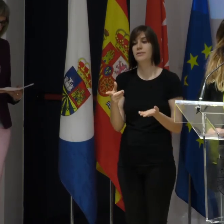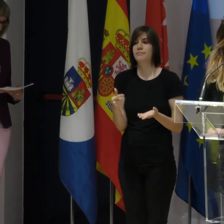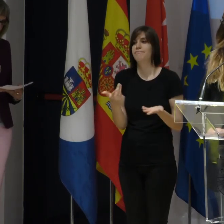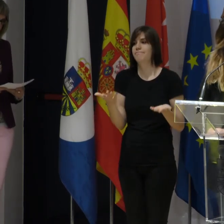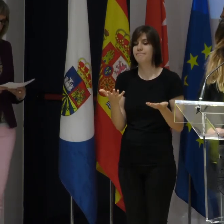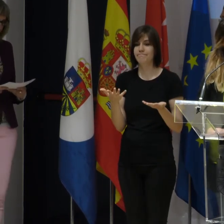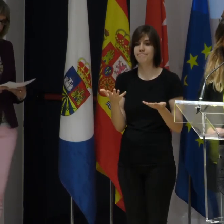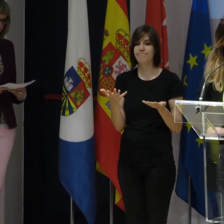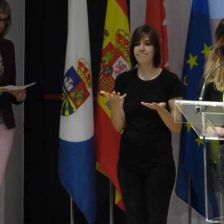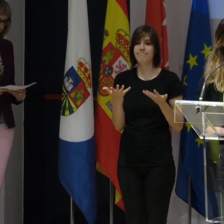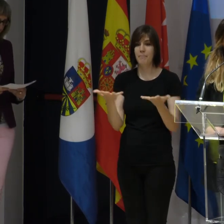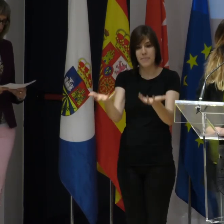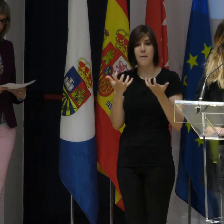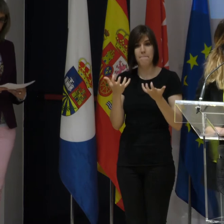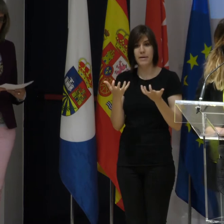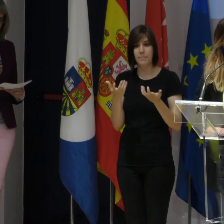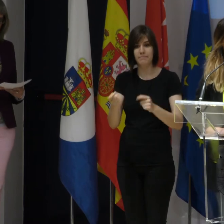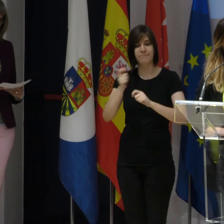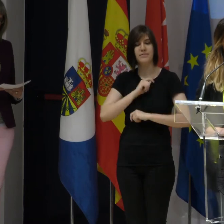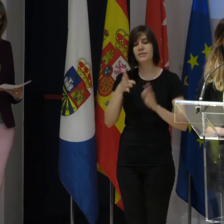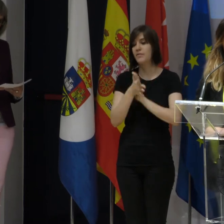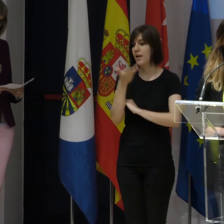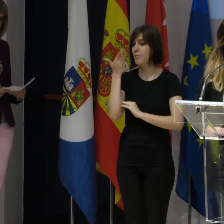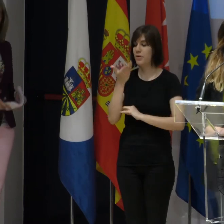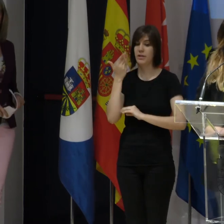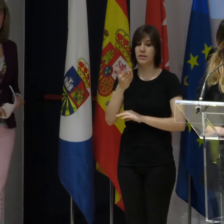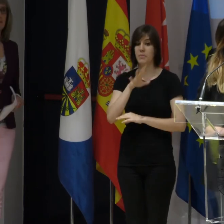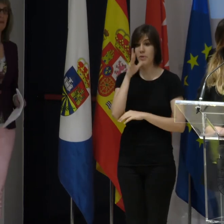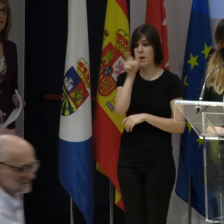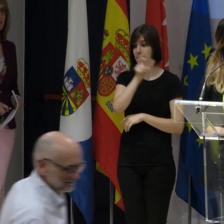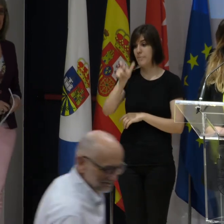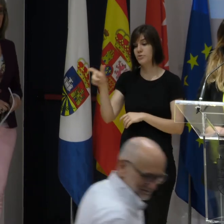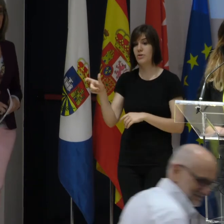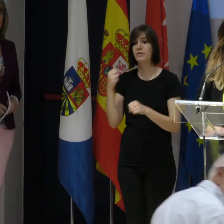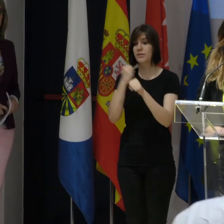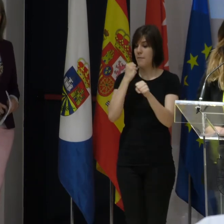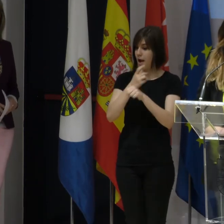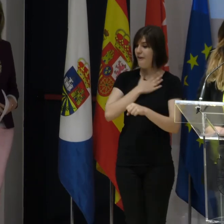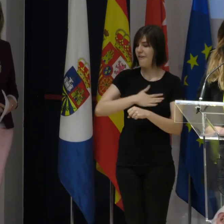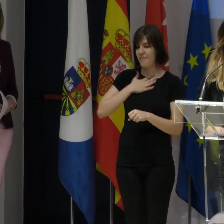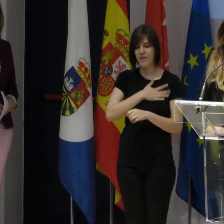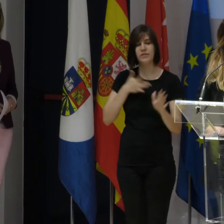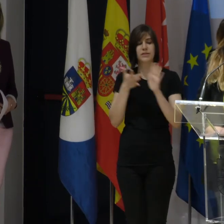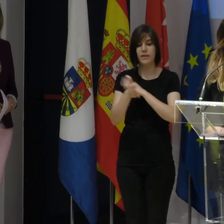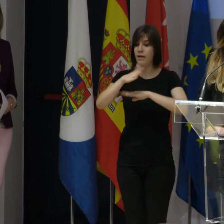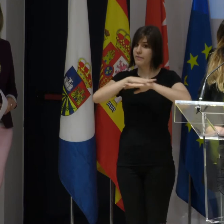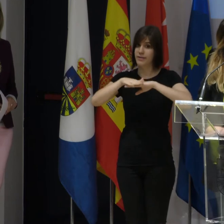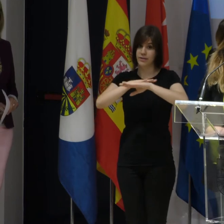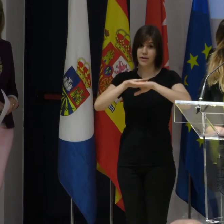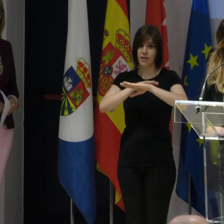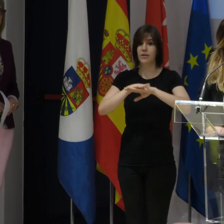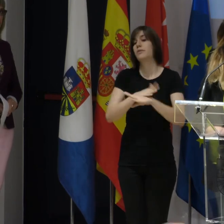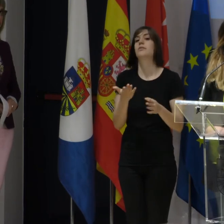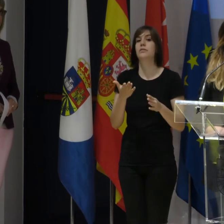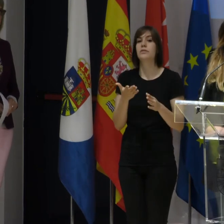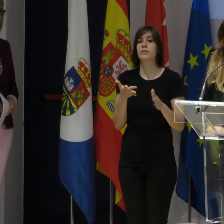de premio es muy importante porque el hecho de que la gente trabaje a gusto contigo es fundamental porque el mayor capital